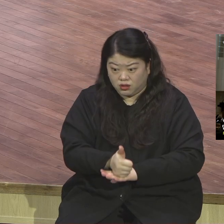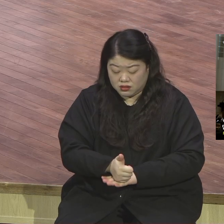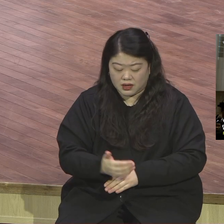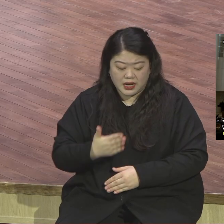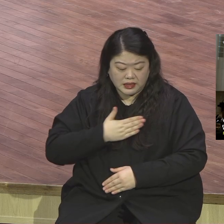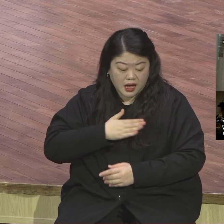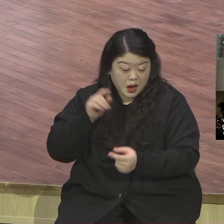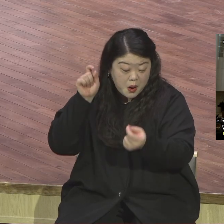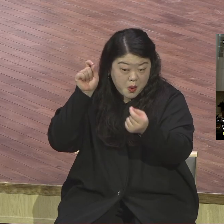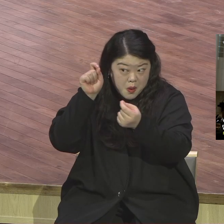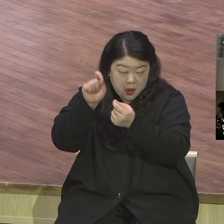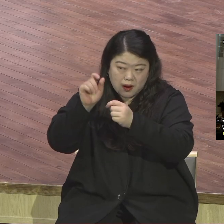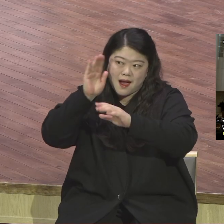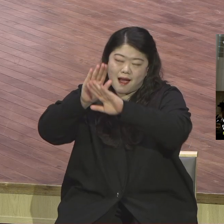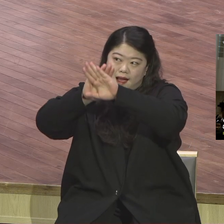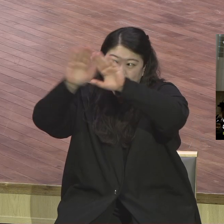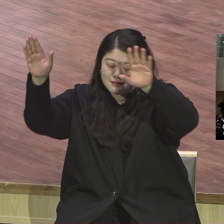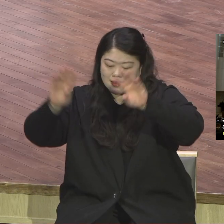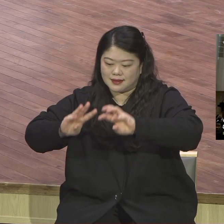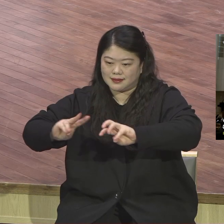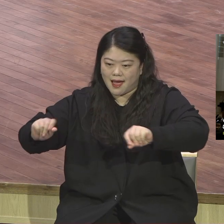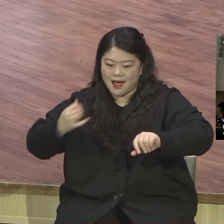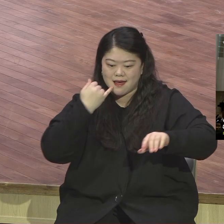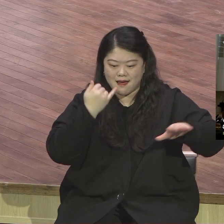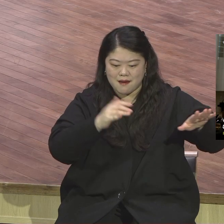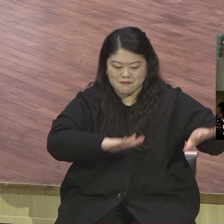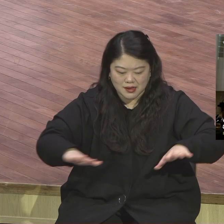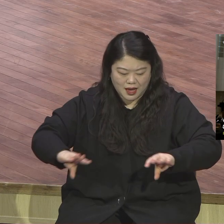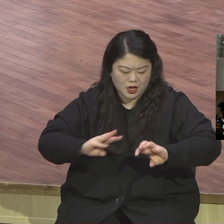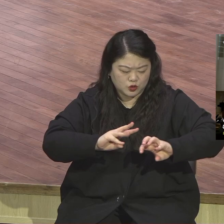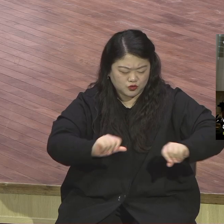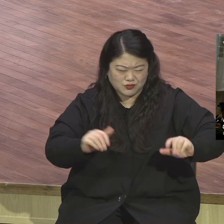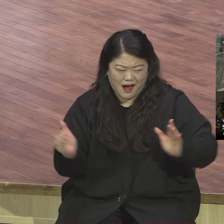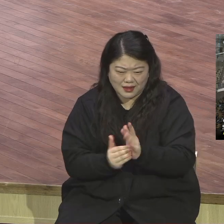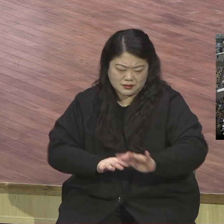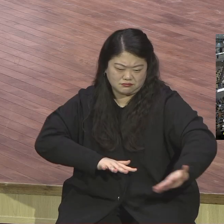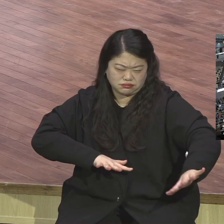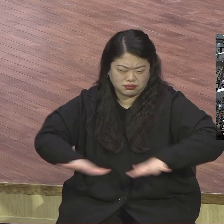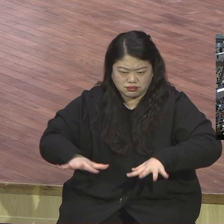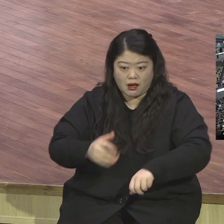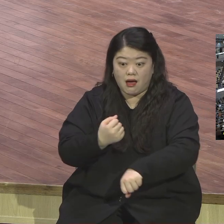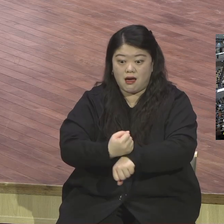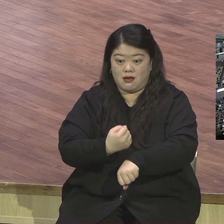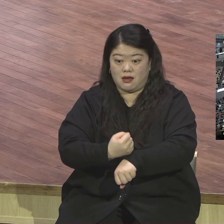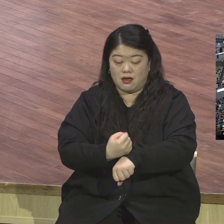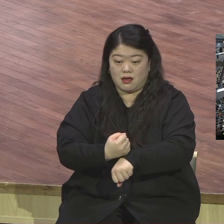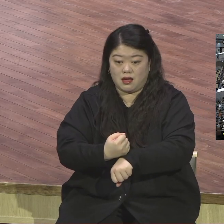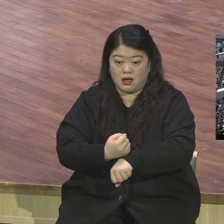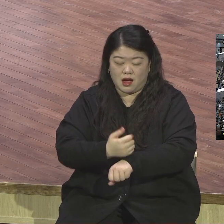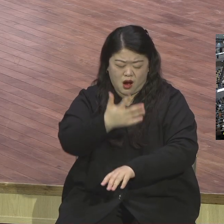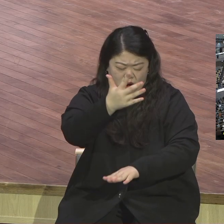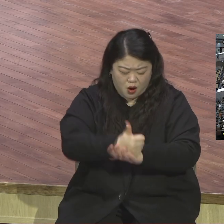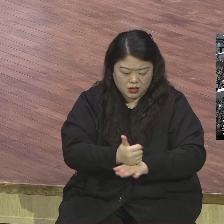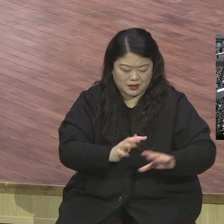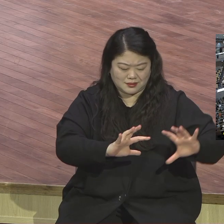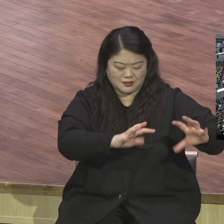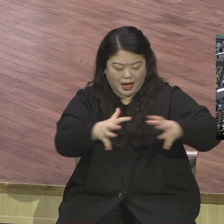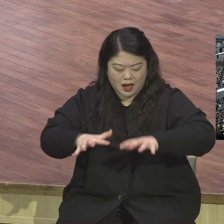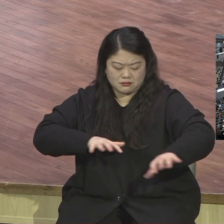하늘과 땅과 바다와 육지를 진동시일 것이오. 또한 모든 나라를 진동시일 것이며 모든